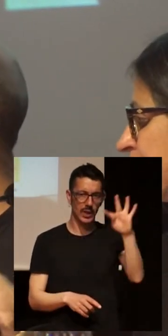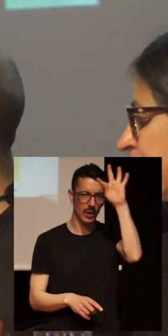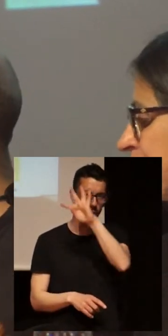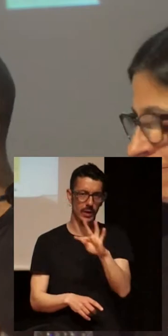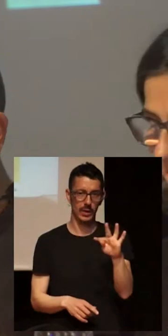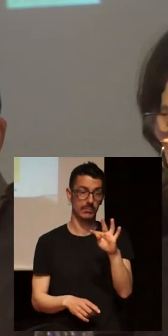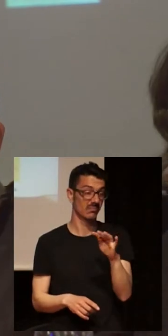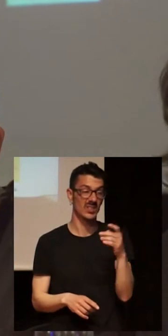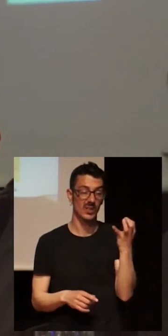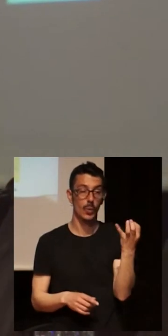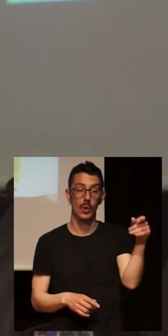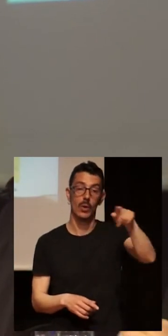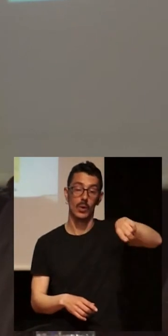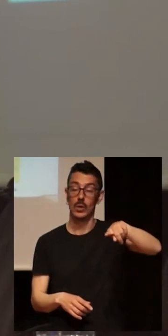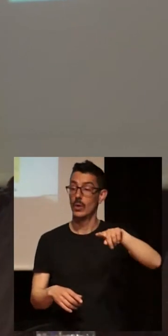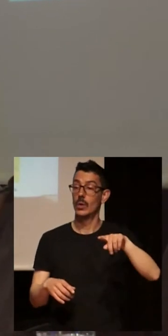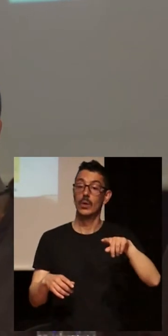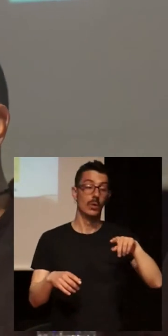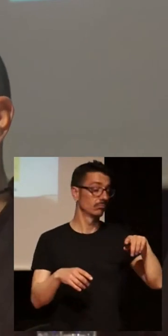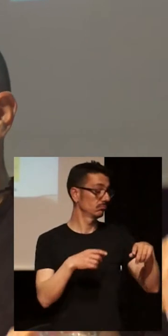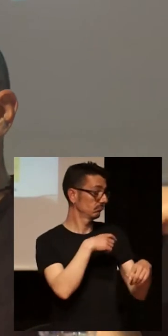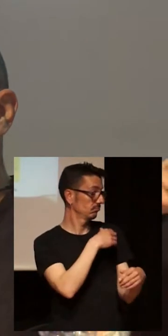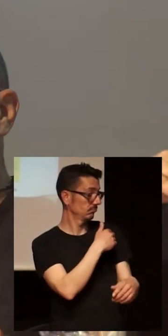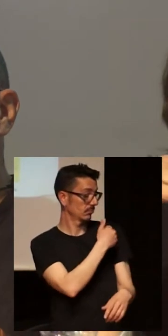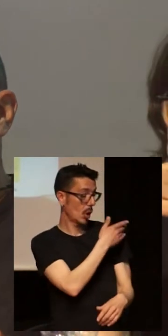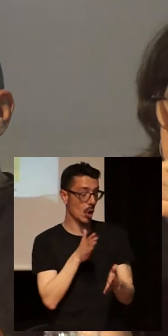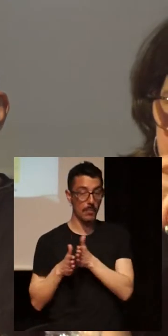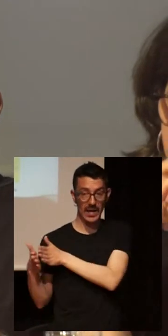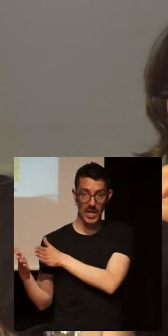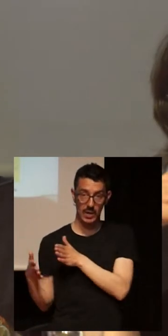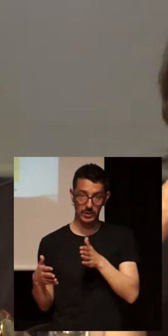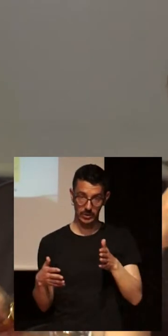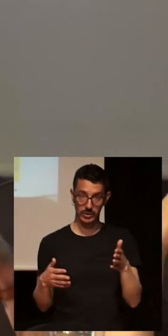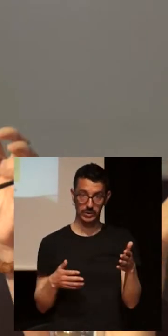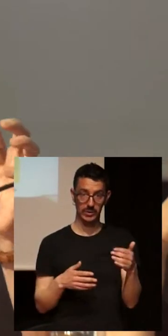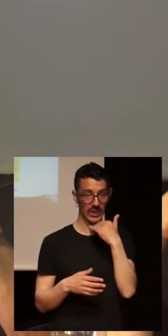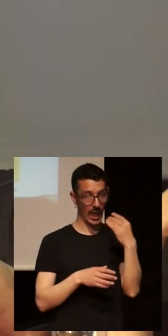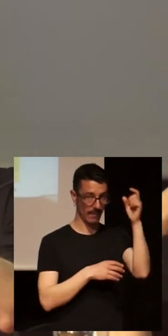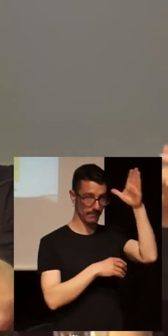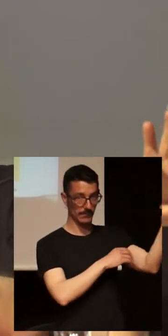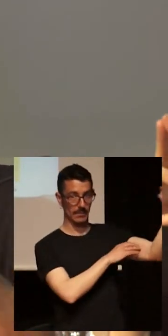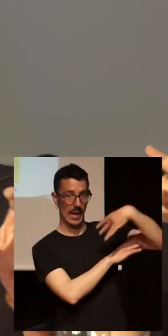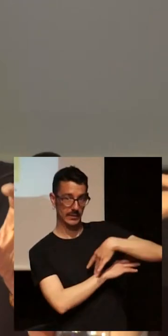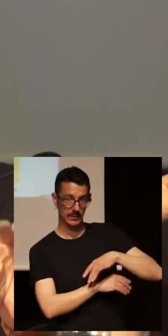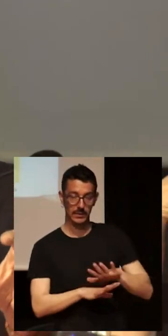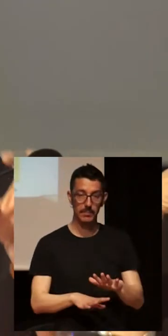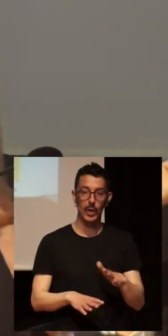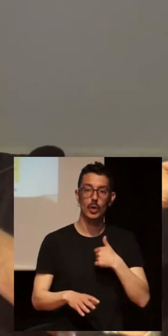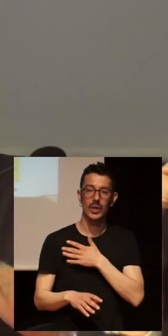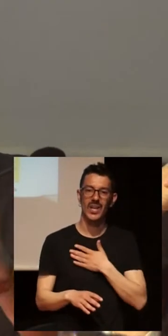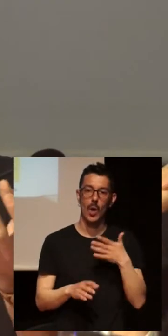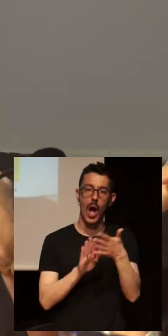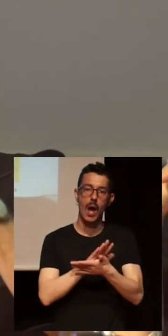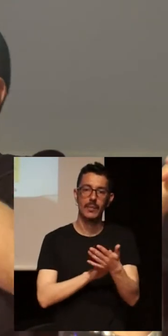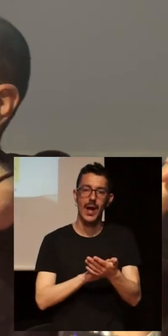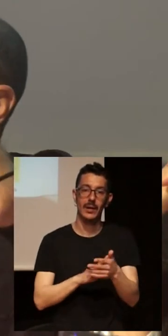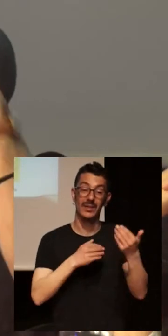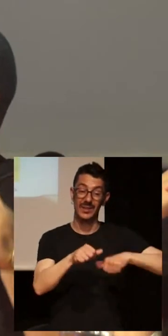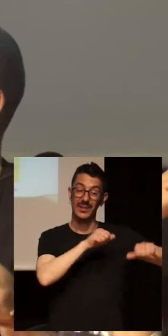sesuda en esta mesa que yo para hacerlo, Pero sí desde la experiencia personal he centrado tres momentos de la prevención que he vivido y que muchas de